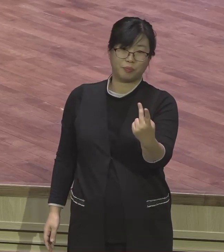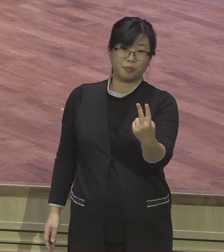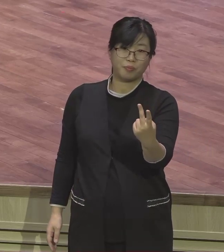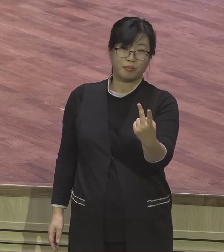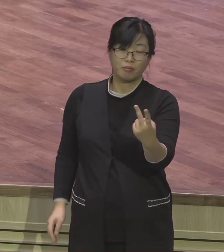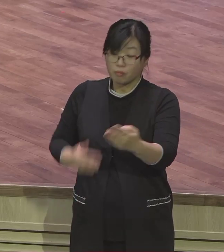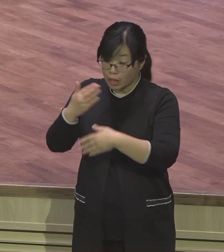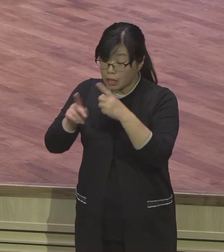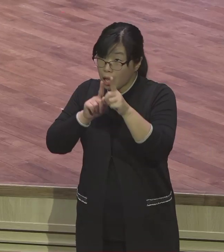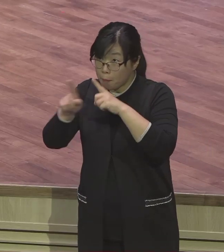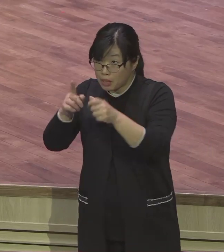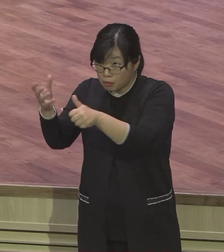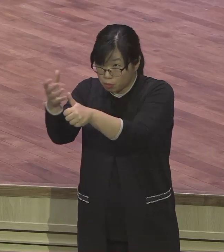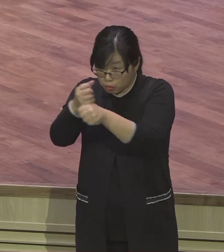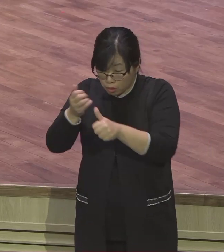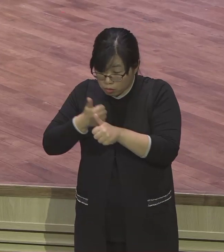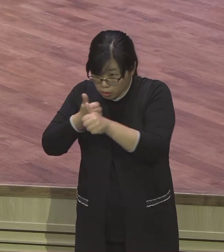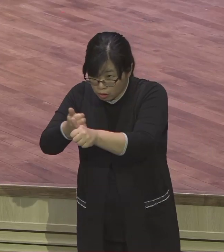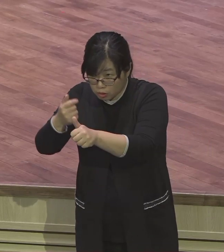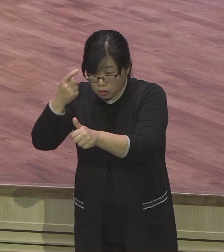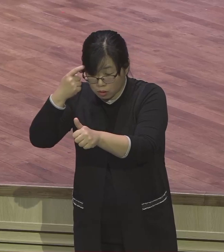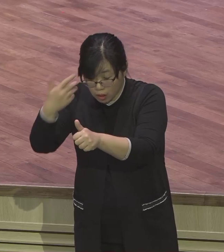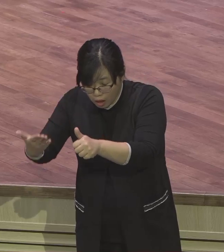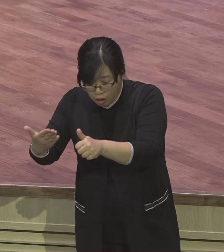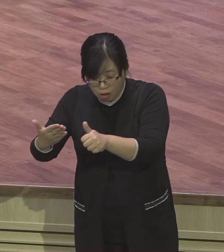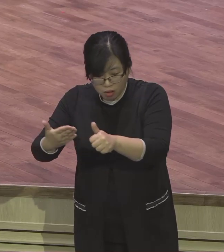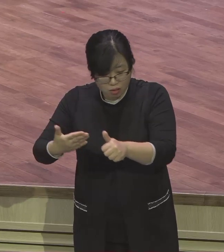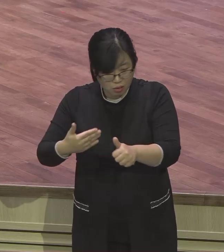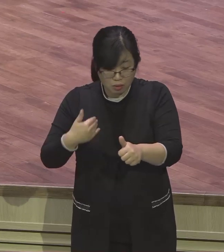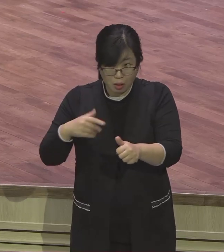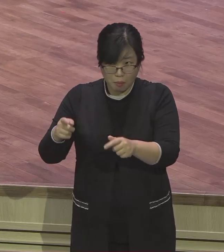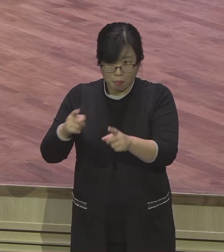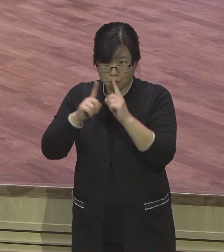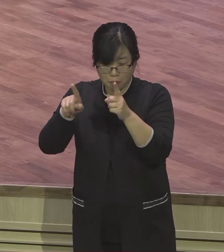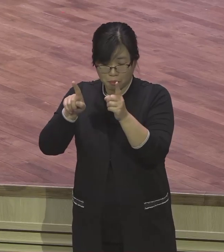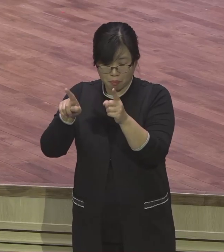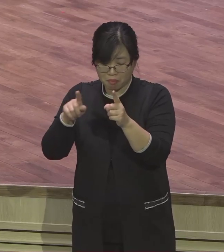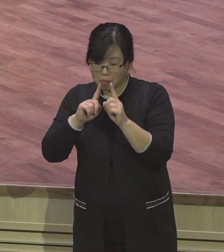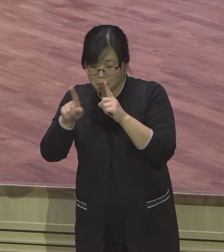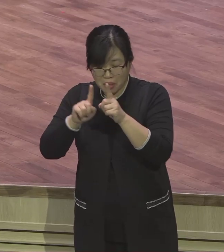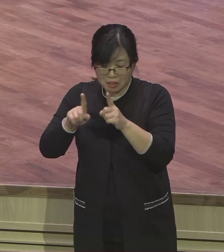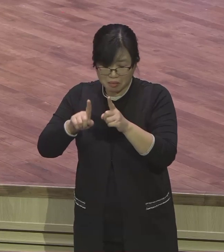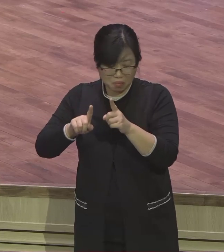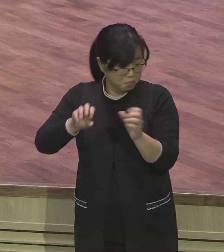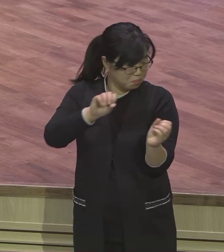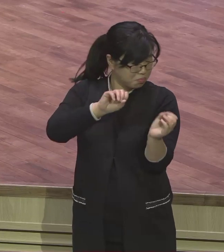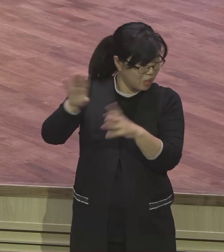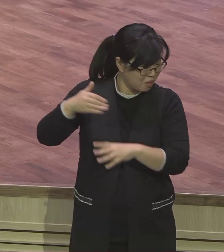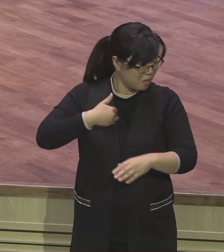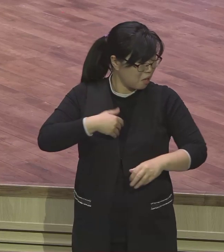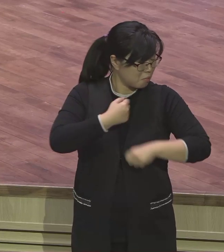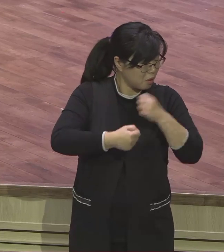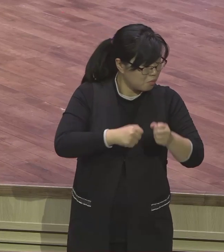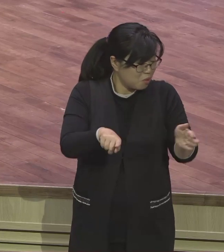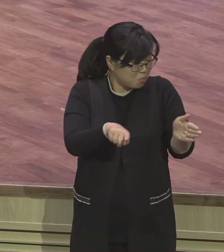말씀은요 단순히 기록된 글로서 끝나는 게 아니에요. 영적으로 우리를 살리고 새 힘을 그렇게 부여해주는